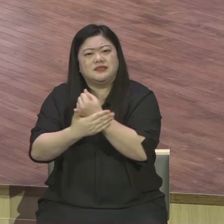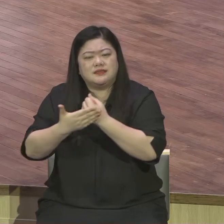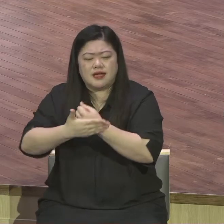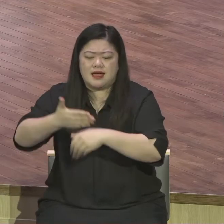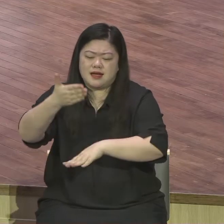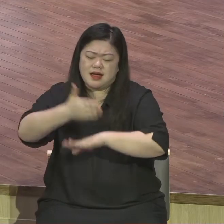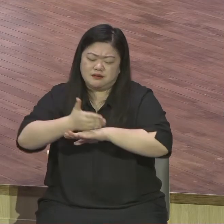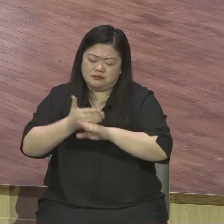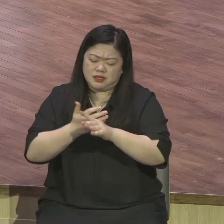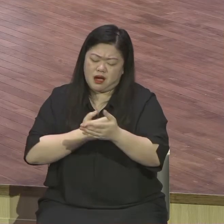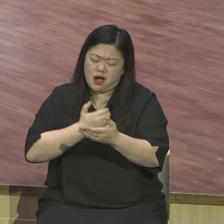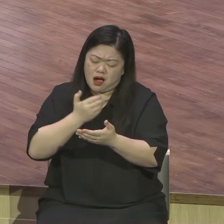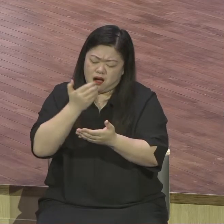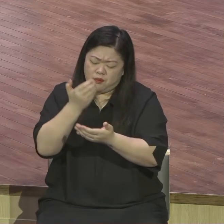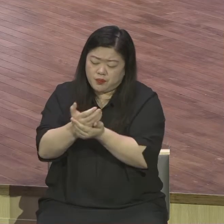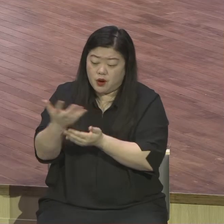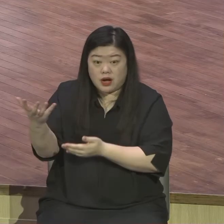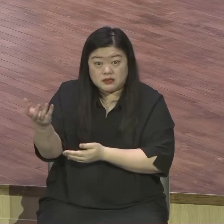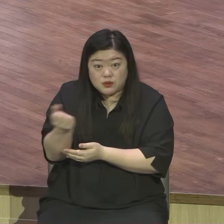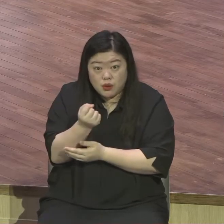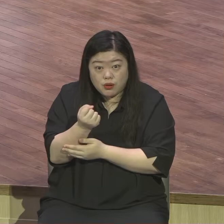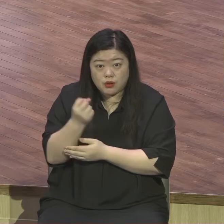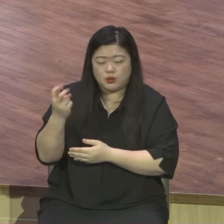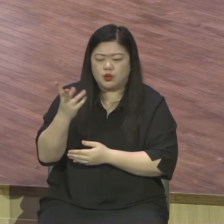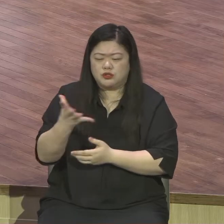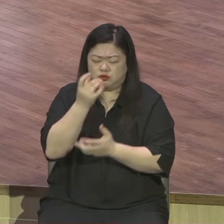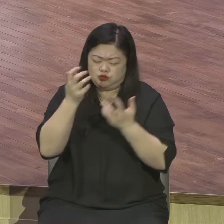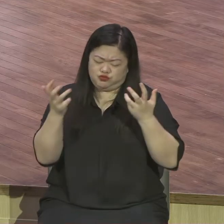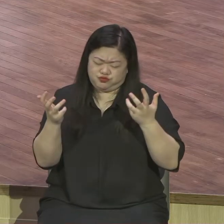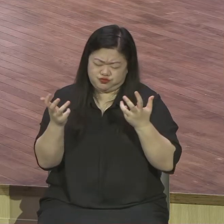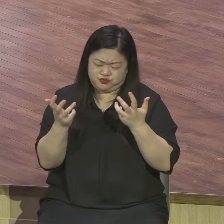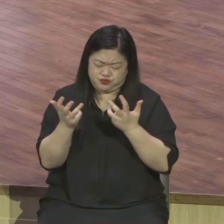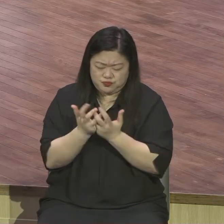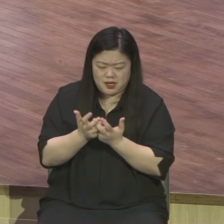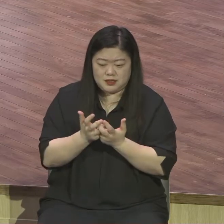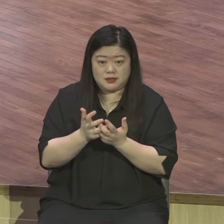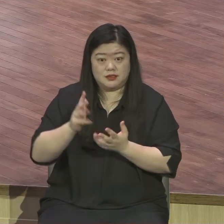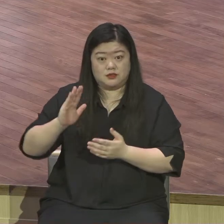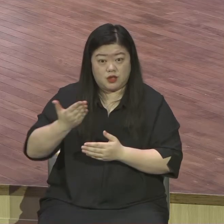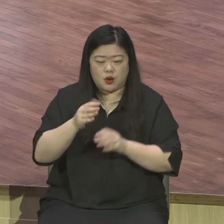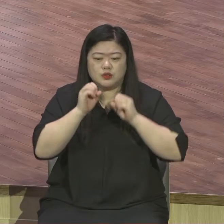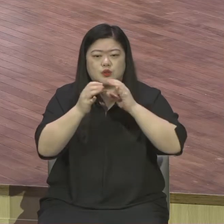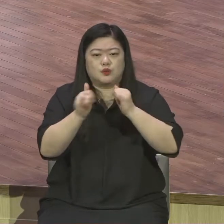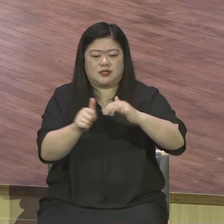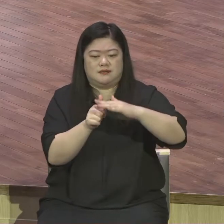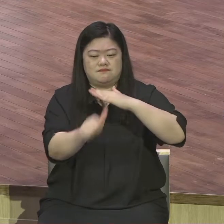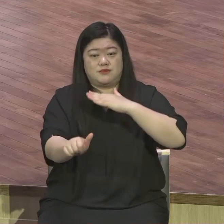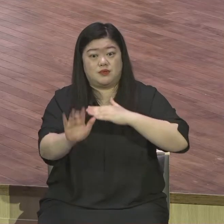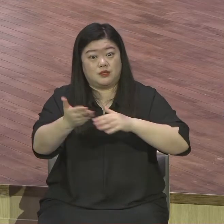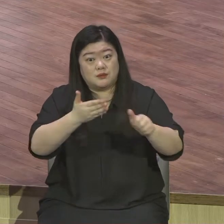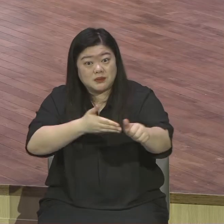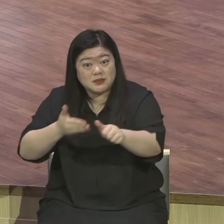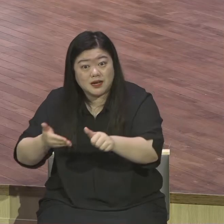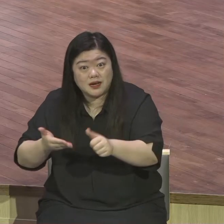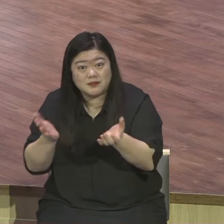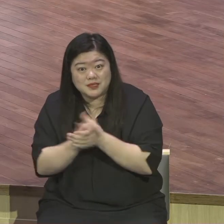성령축만 해서 하나님 나라 확장의 산주역들 되기를 제모로 축복합니다 기도합시다 아버지 하나님